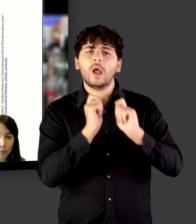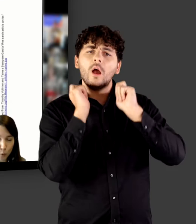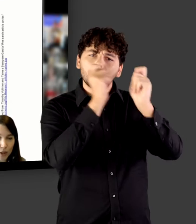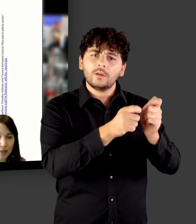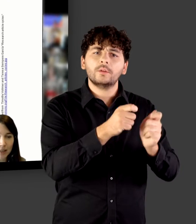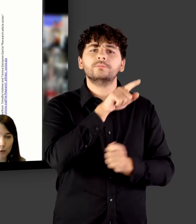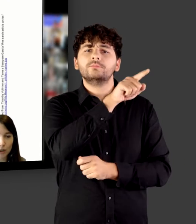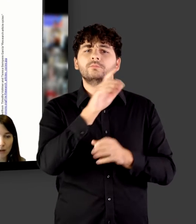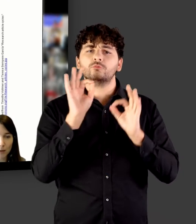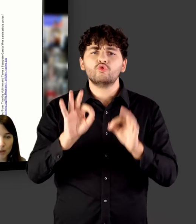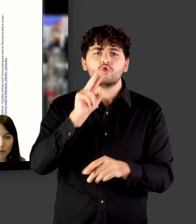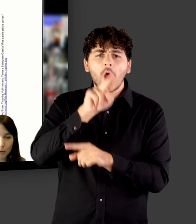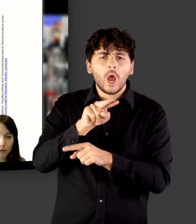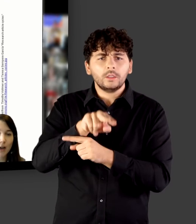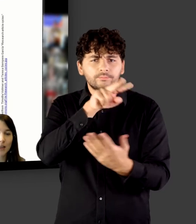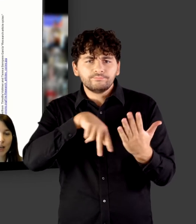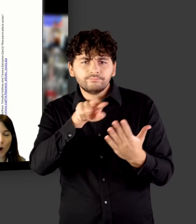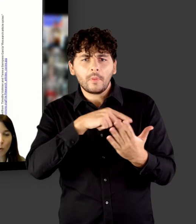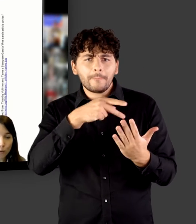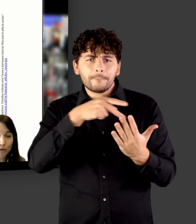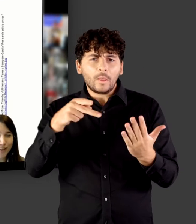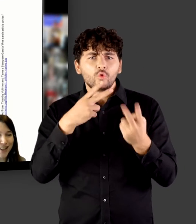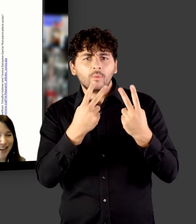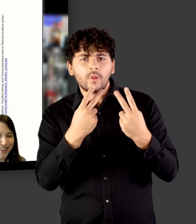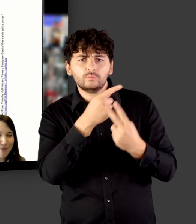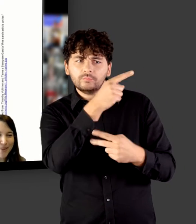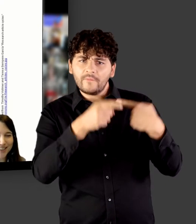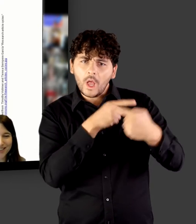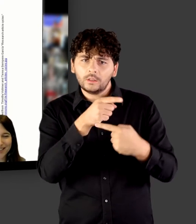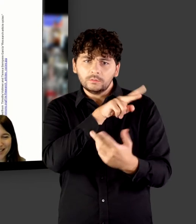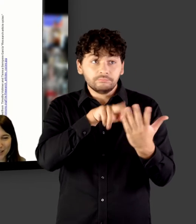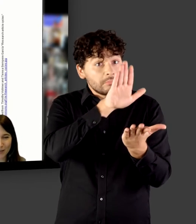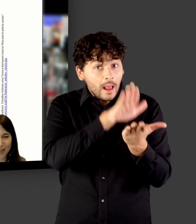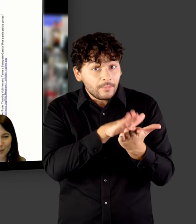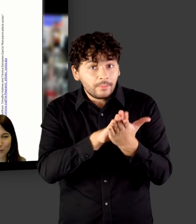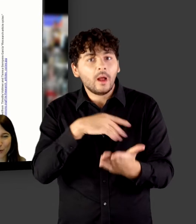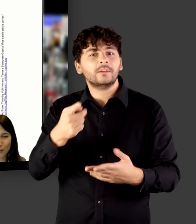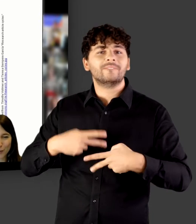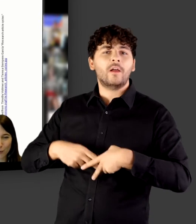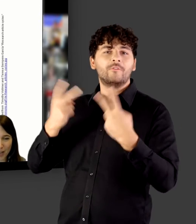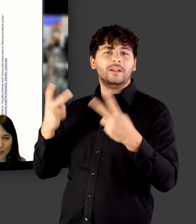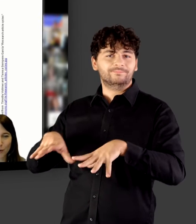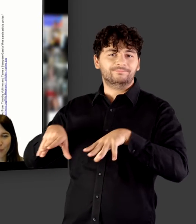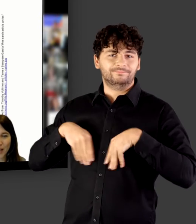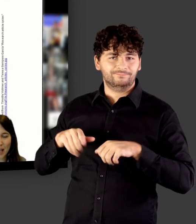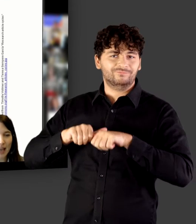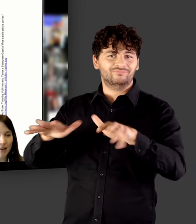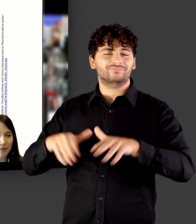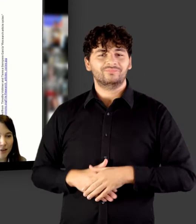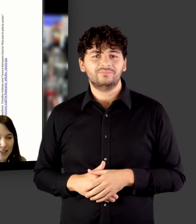begutachtet, also durch laufendes Peer-Review-Verfahren und wenn alles klappt, dann werden sie zur Veröffentlichung angenommen. Wichtig